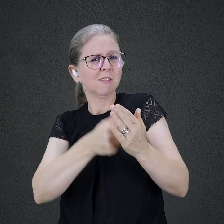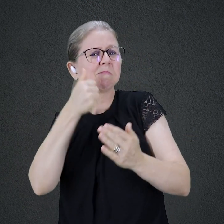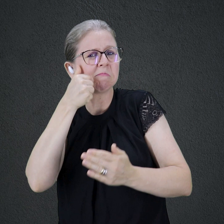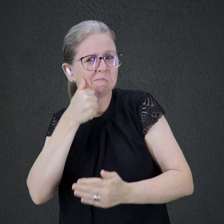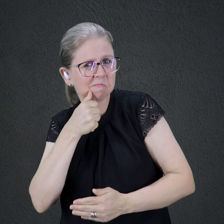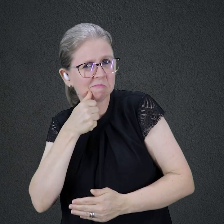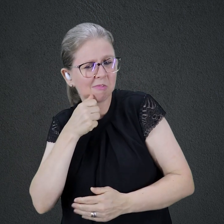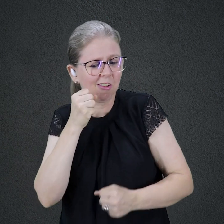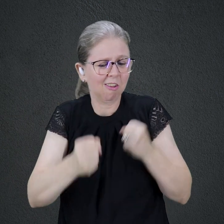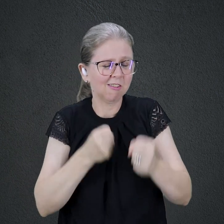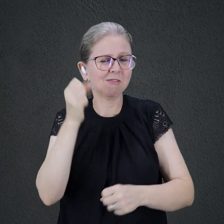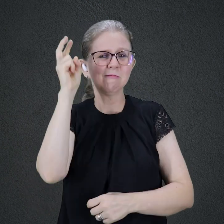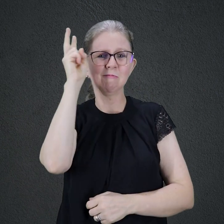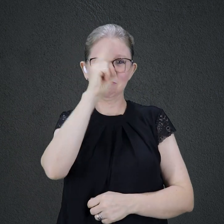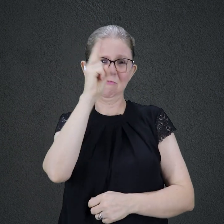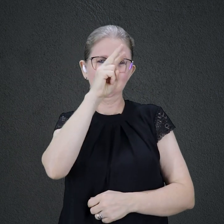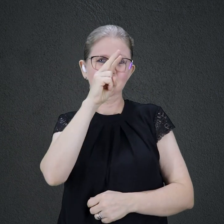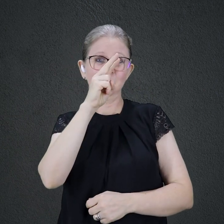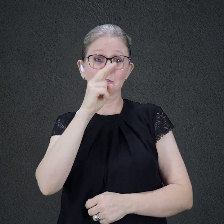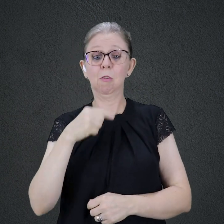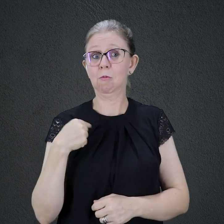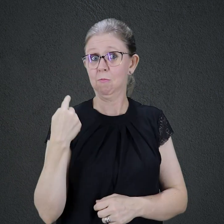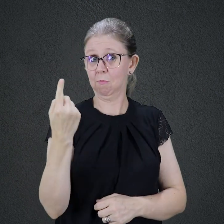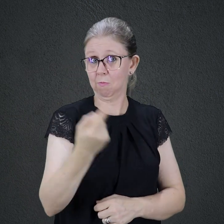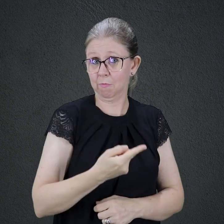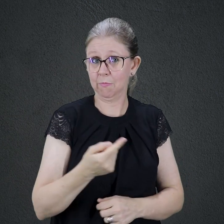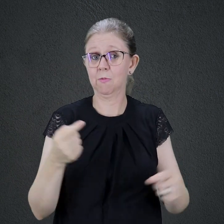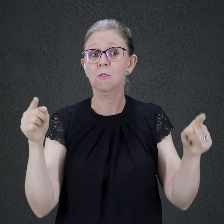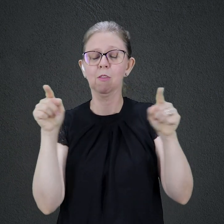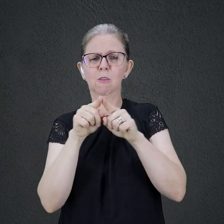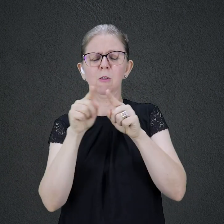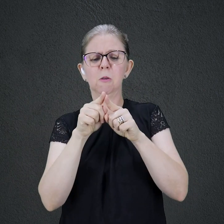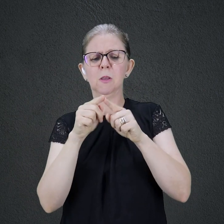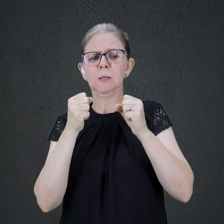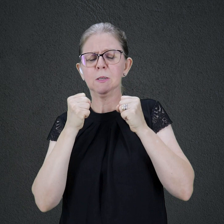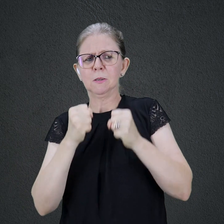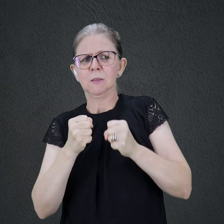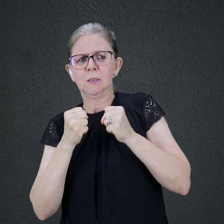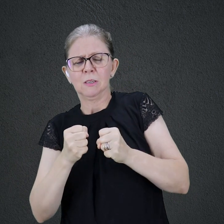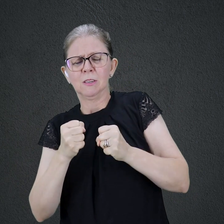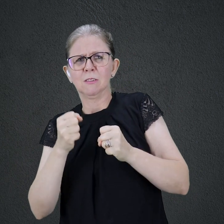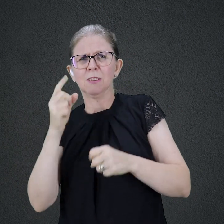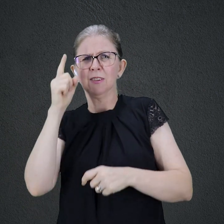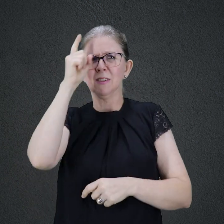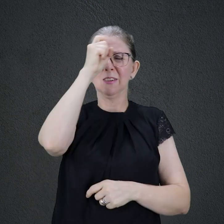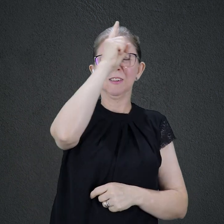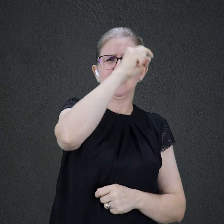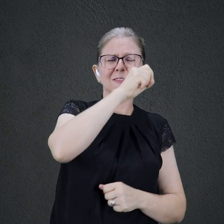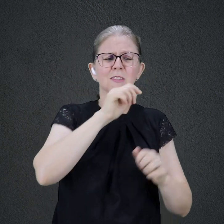contratempos que com frequência nos levam a desviar o olhar do alvo. Isso poderá ser fatal para nós.